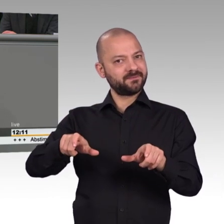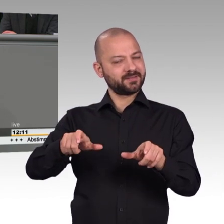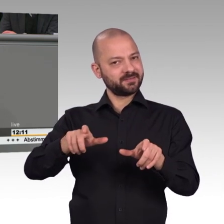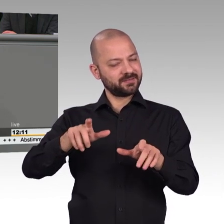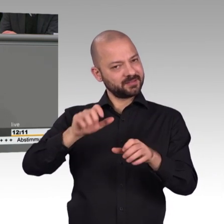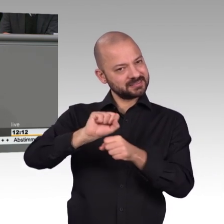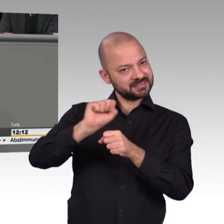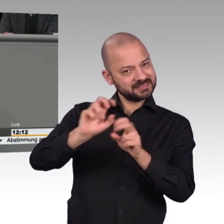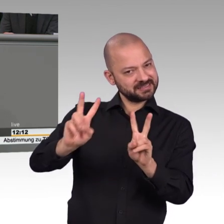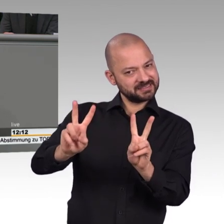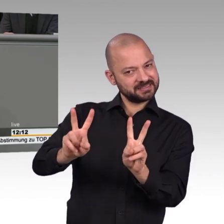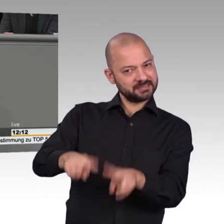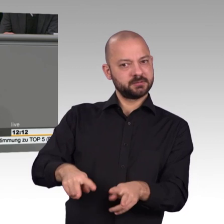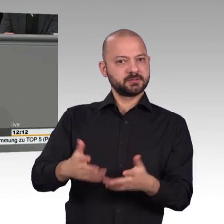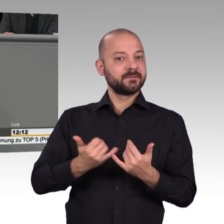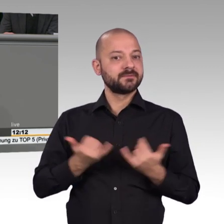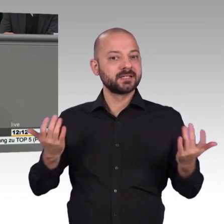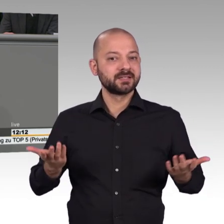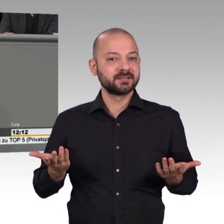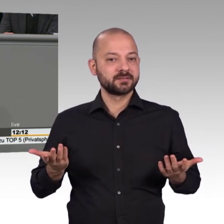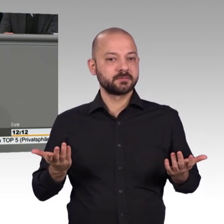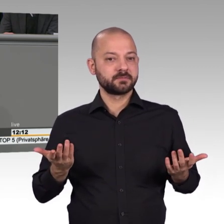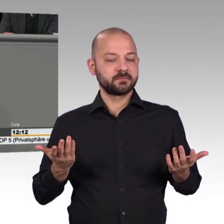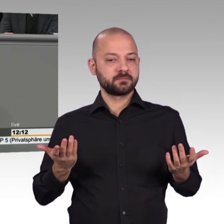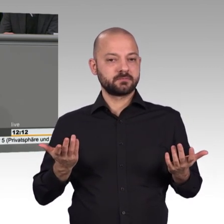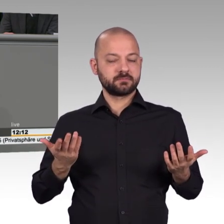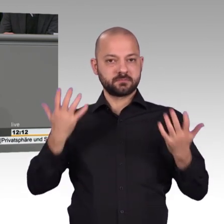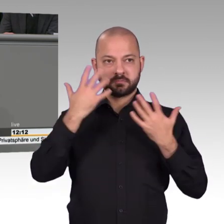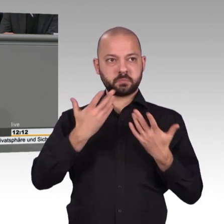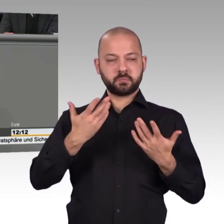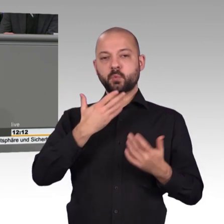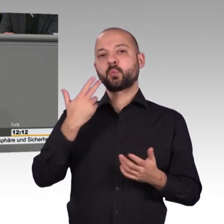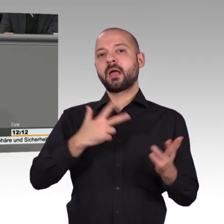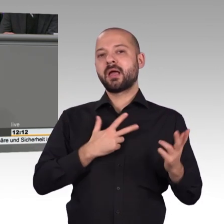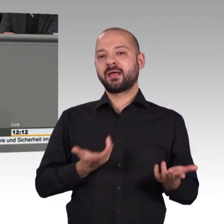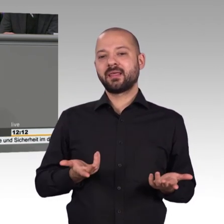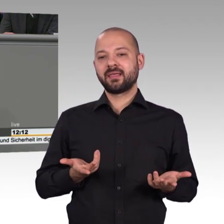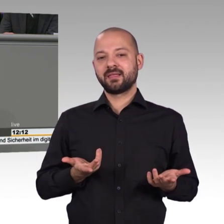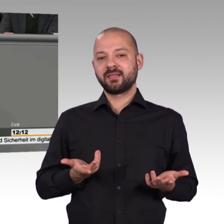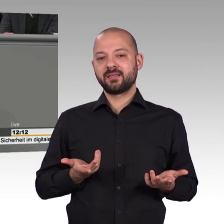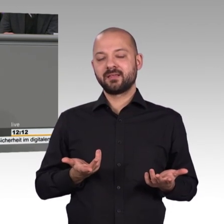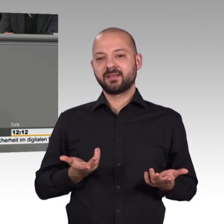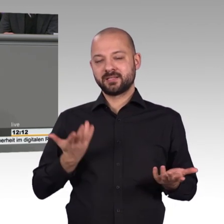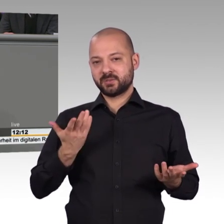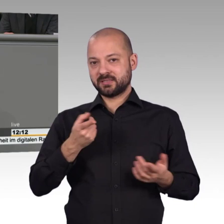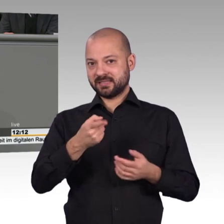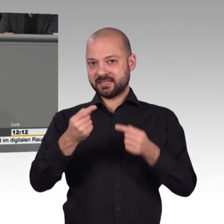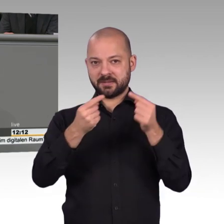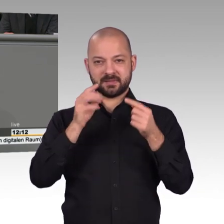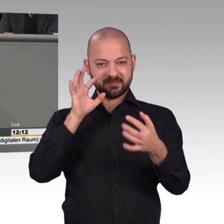Kinderpornografie nicht weiterverfolgt werden, weil uns dazu die Verbindungsdaten gefehlt haben. Das sollte uns zu